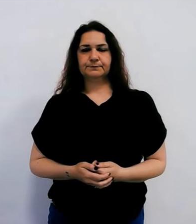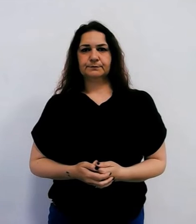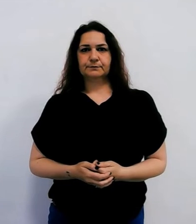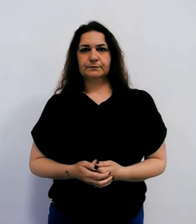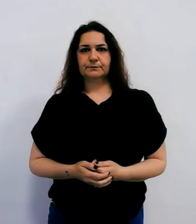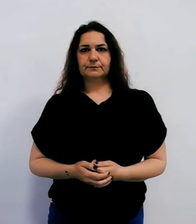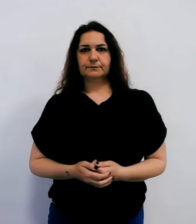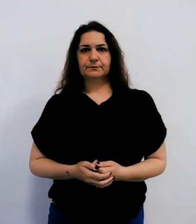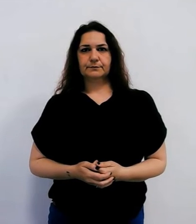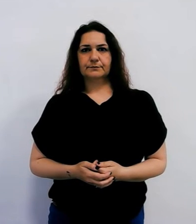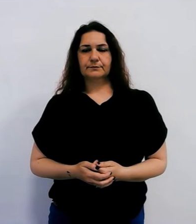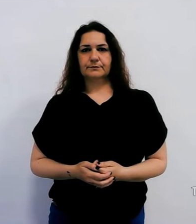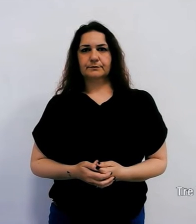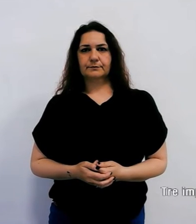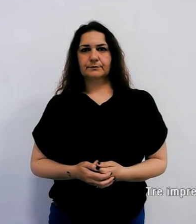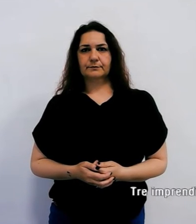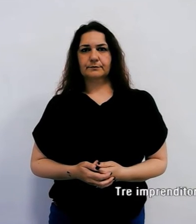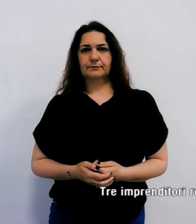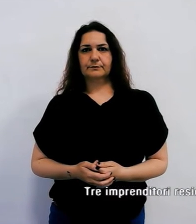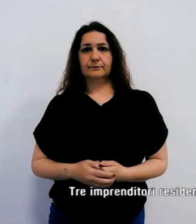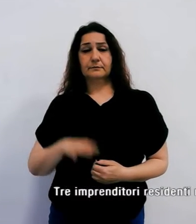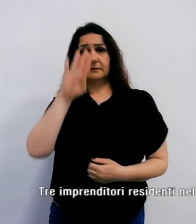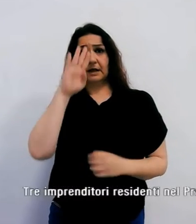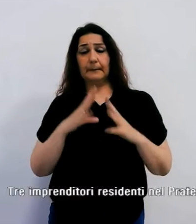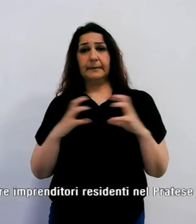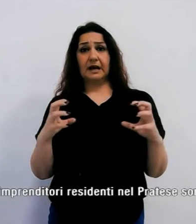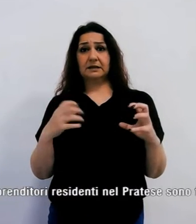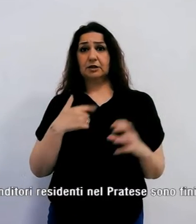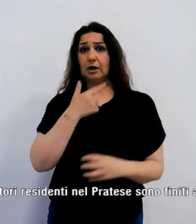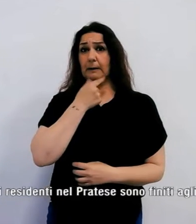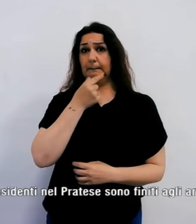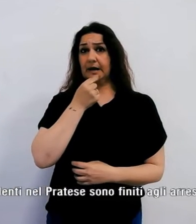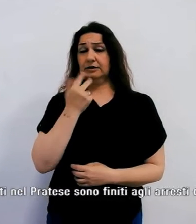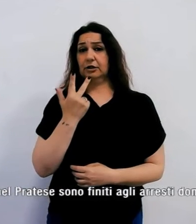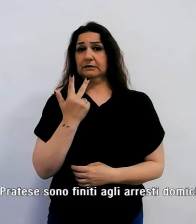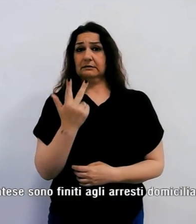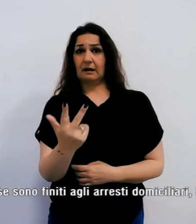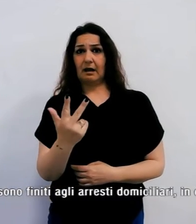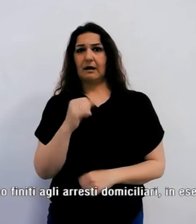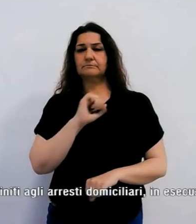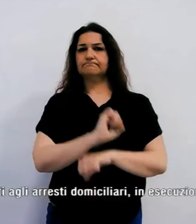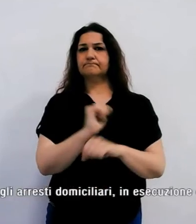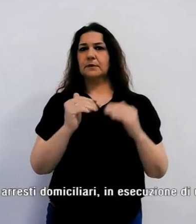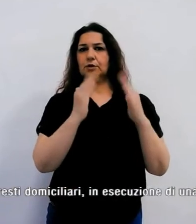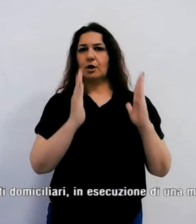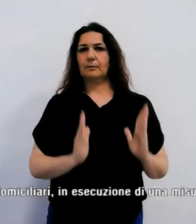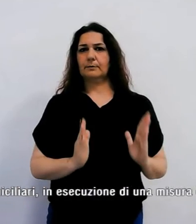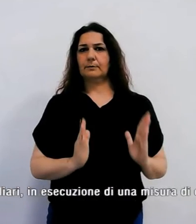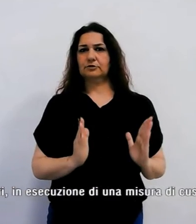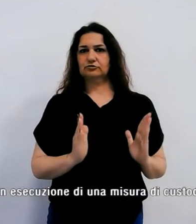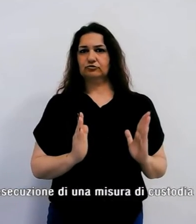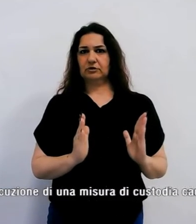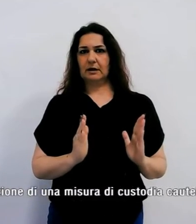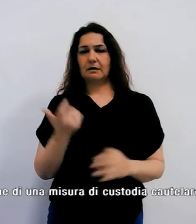Tre imprenditori residenti nel Pratese sono finiti ai domiciliari in esecuzione di una misura di custodia